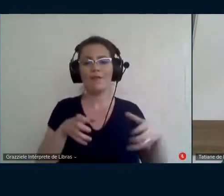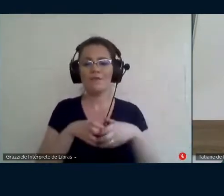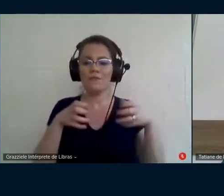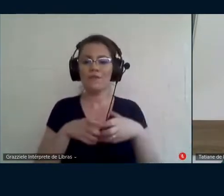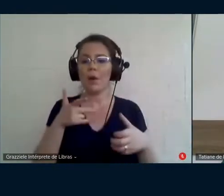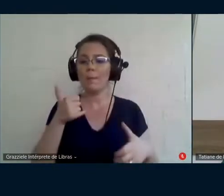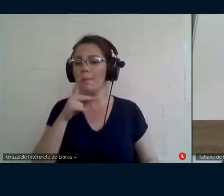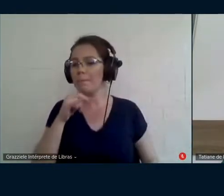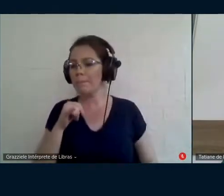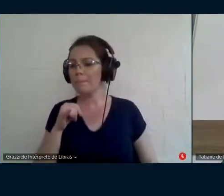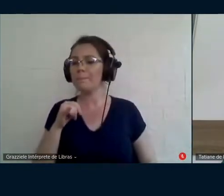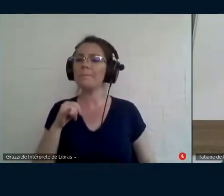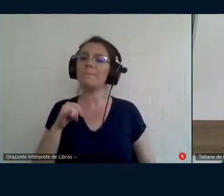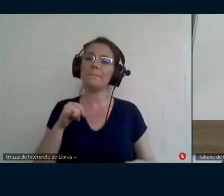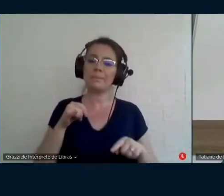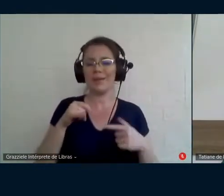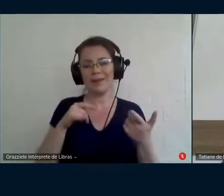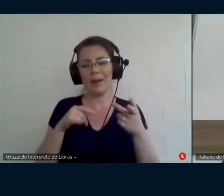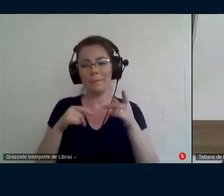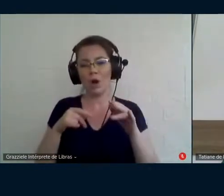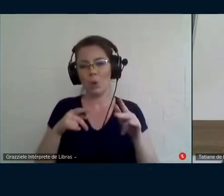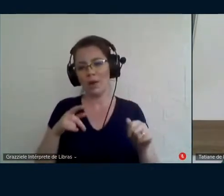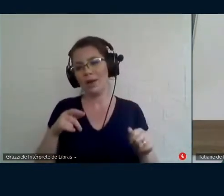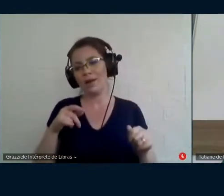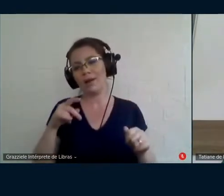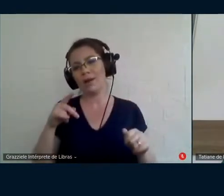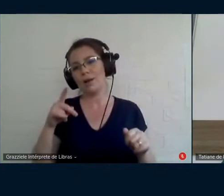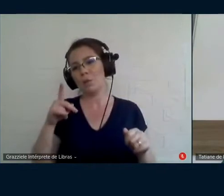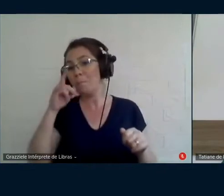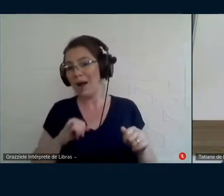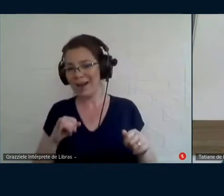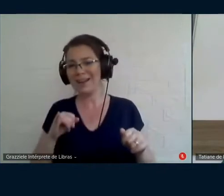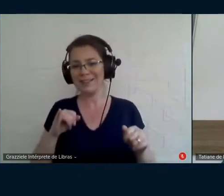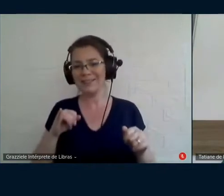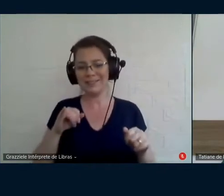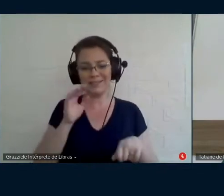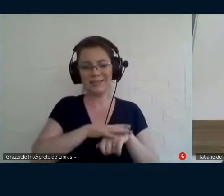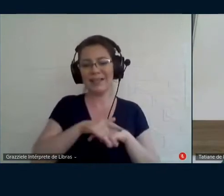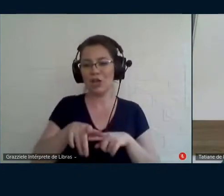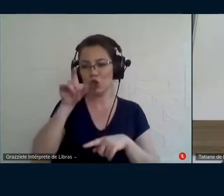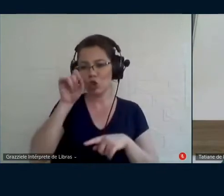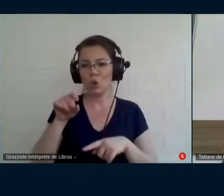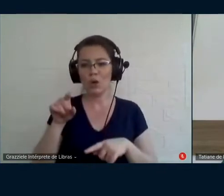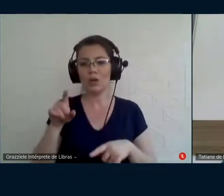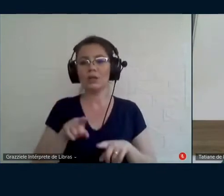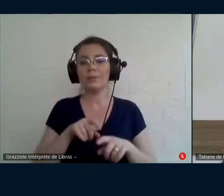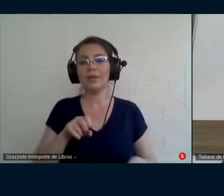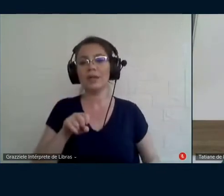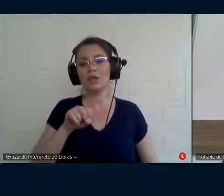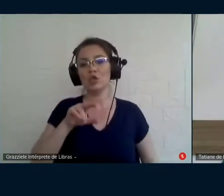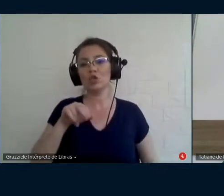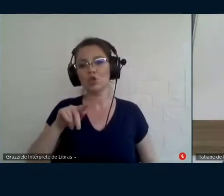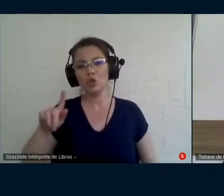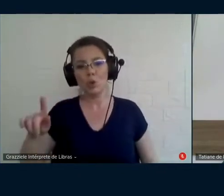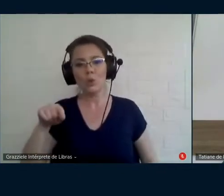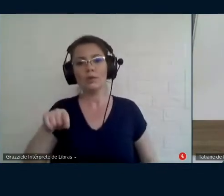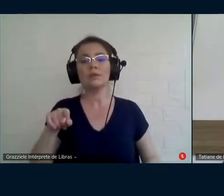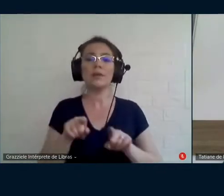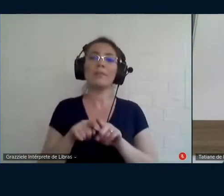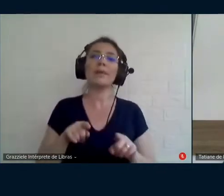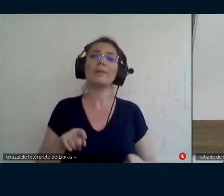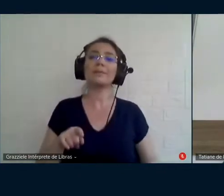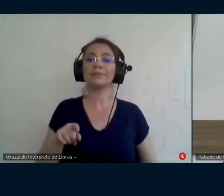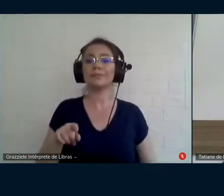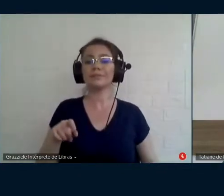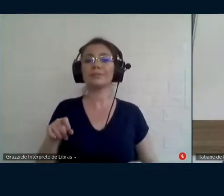pai com a música que ela escolhe para o dia das crianças por exemplo do cap song da auto aprendizagem da